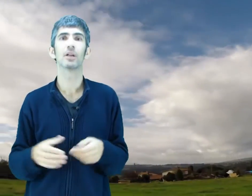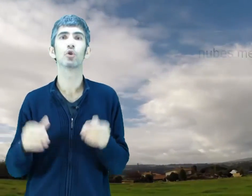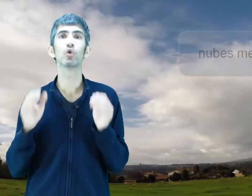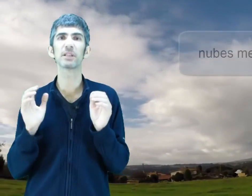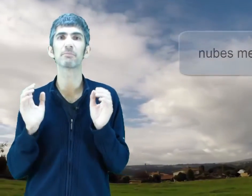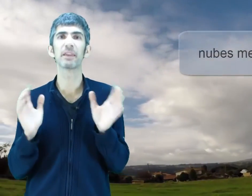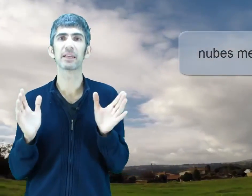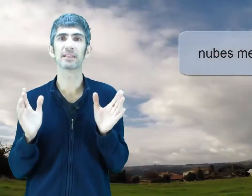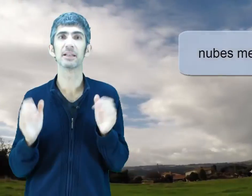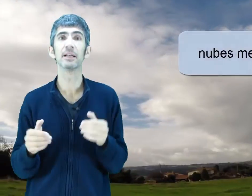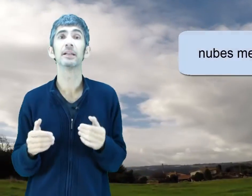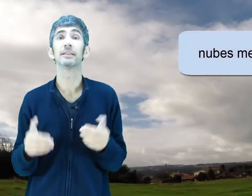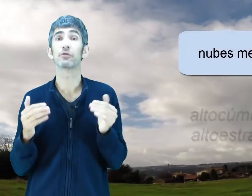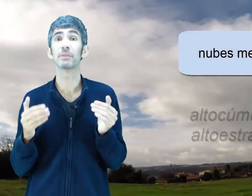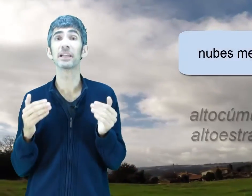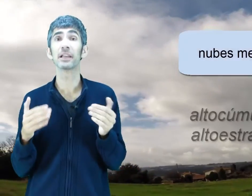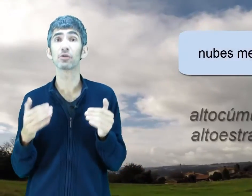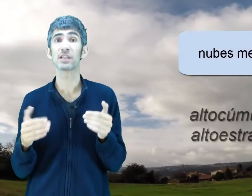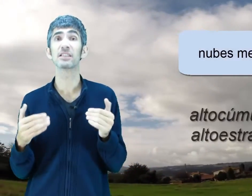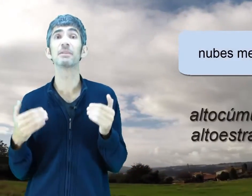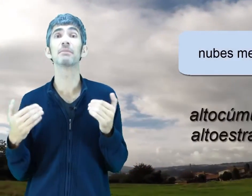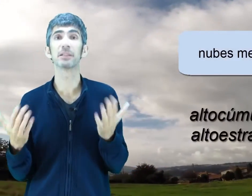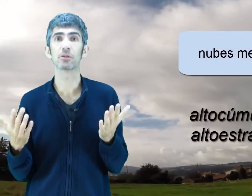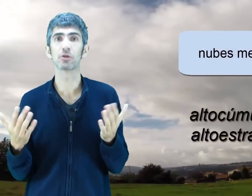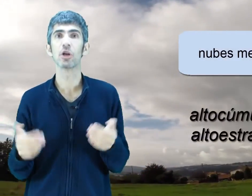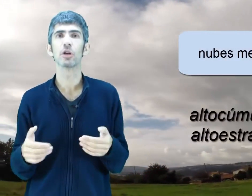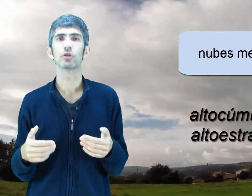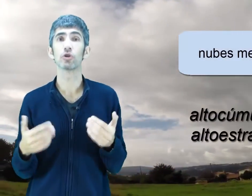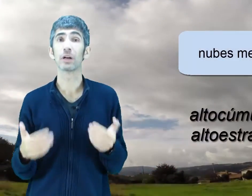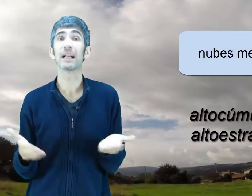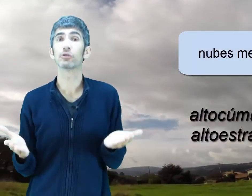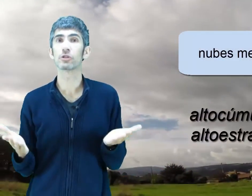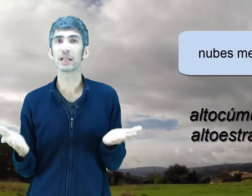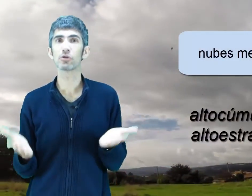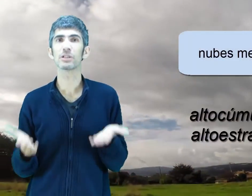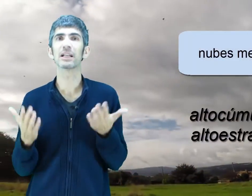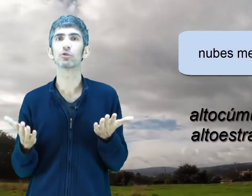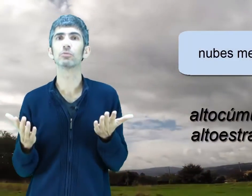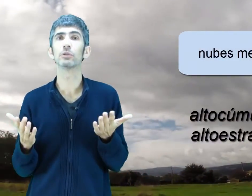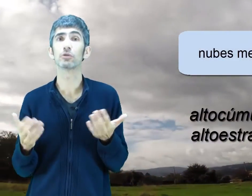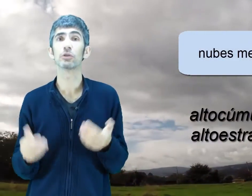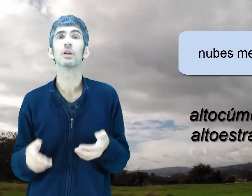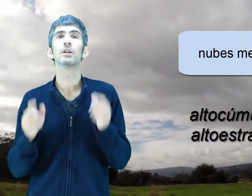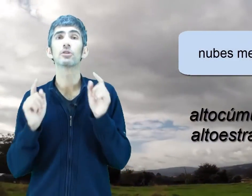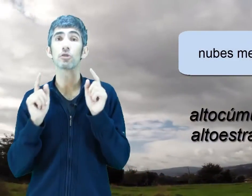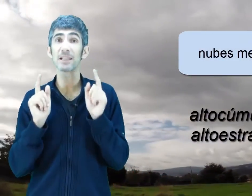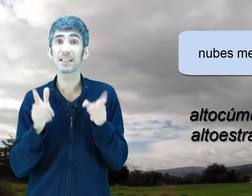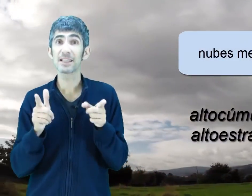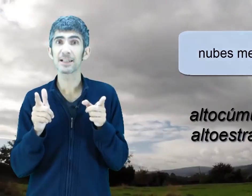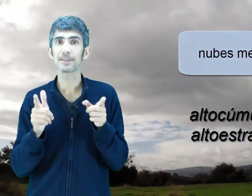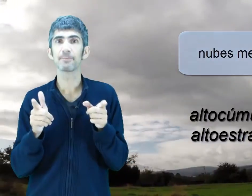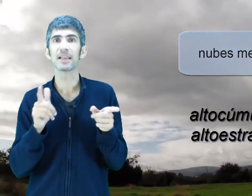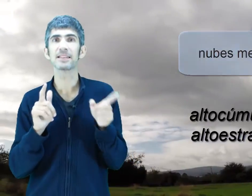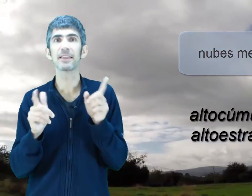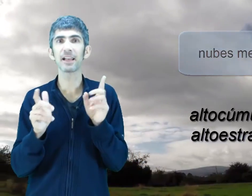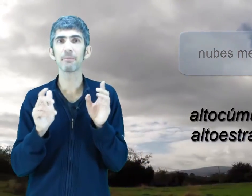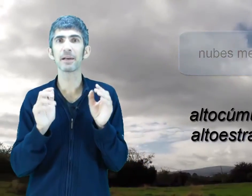Nubes medias. De 2.500 a 6.000 metros. Son altostratos y altocúmulos. Son más densas y así dejan ver